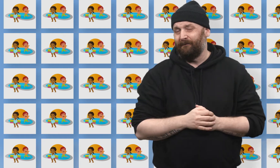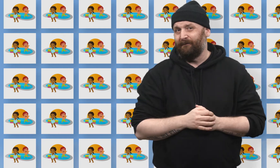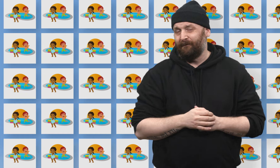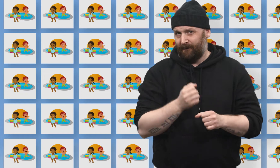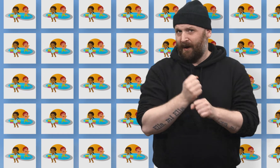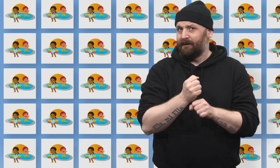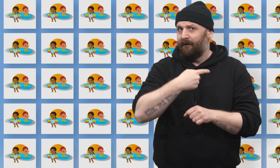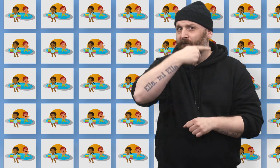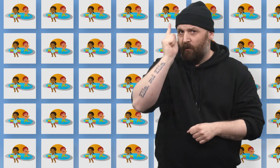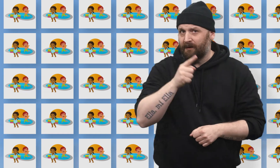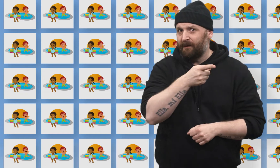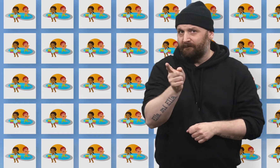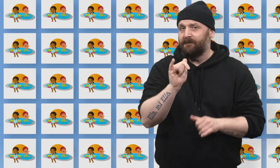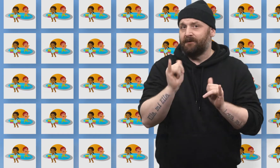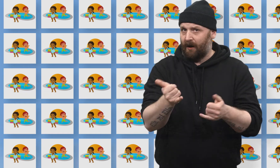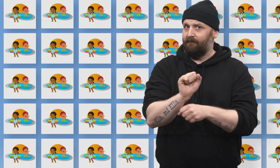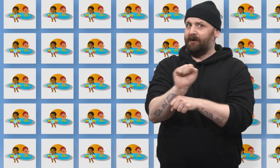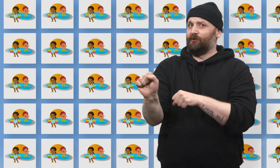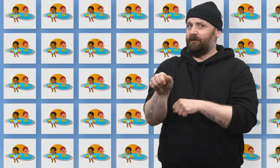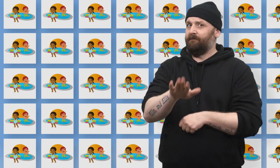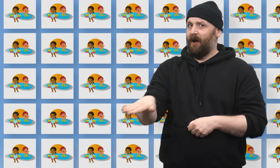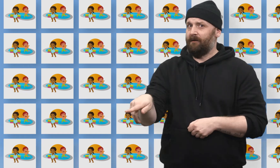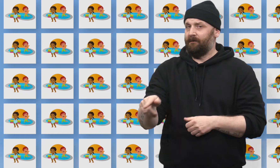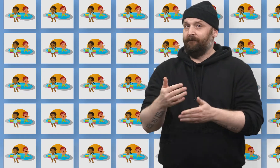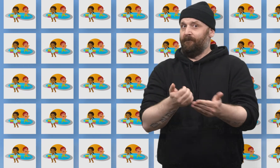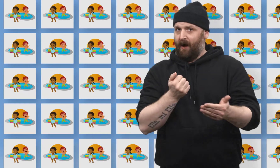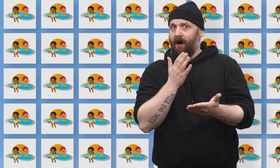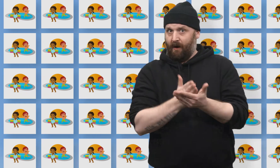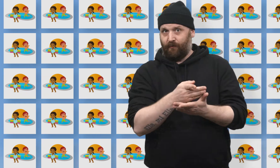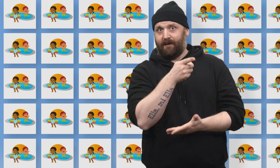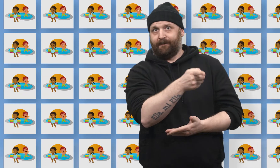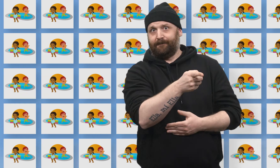Det er foreldrene som skal beskytte barna fra akkurat dette.